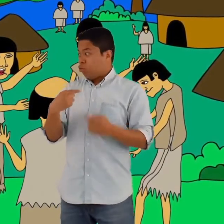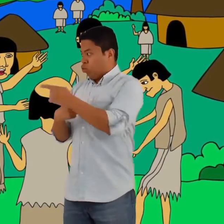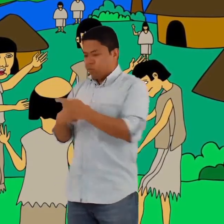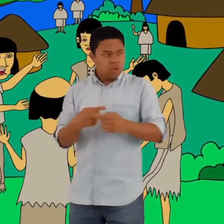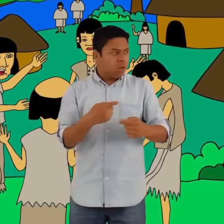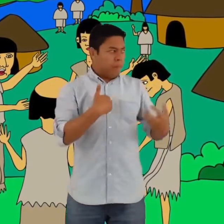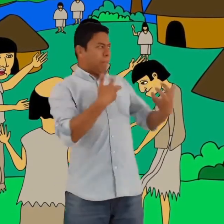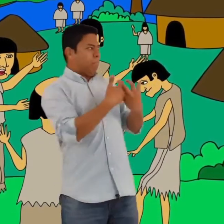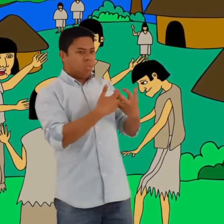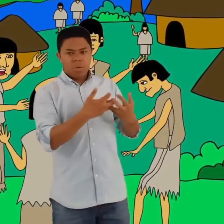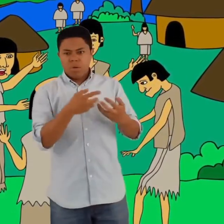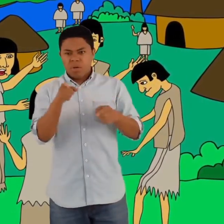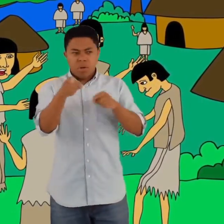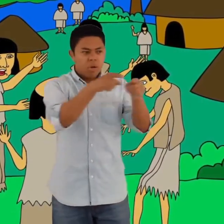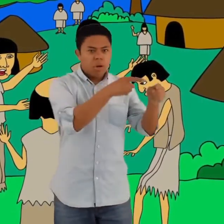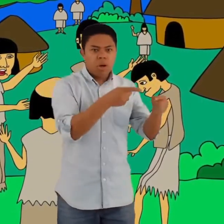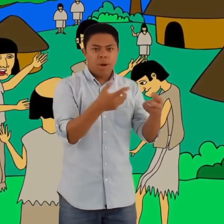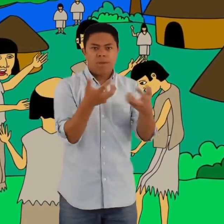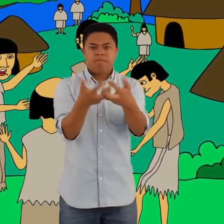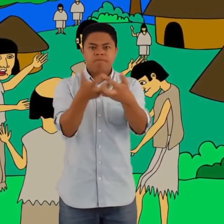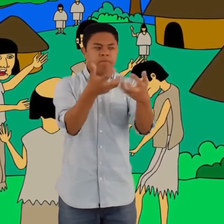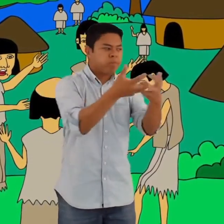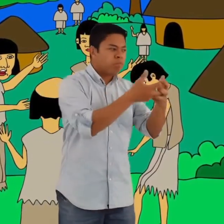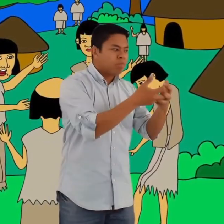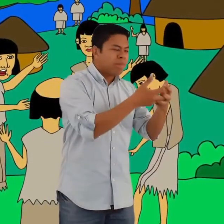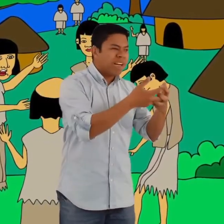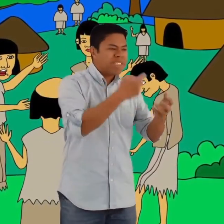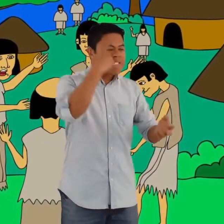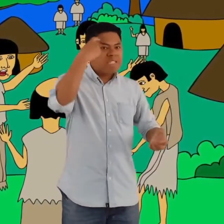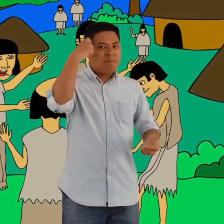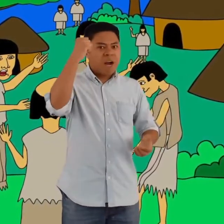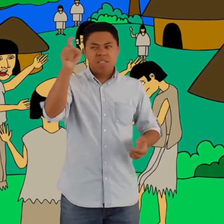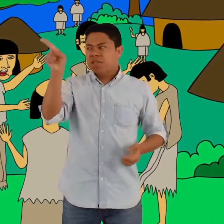Recordaron entonces que eran los ancianos los que sabían narrar historias.